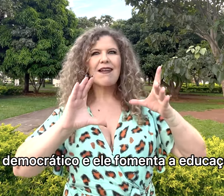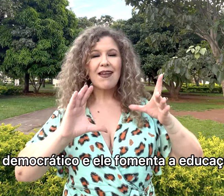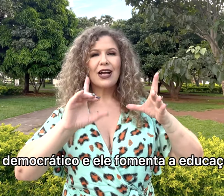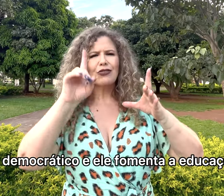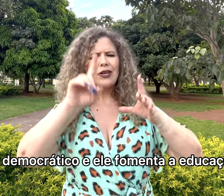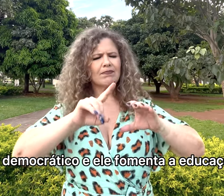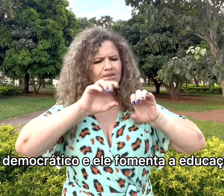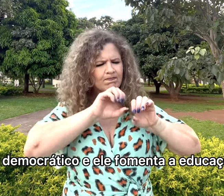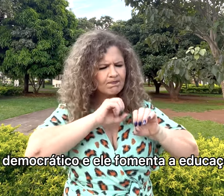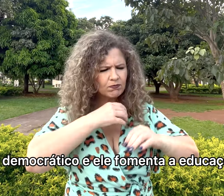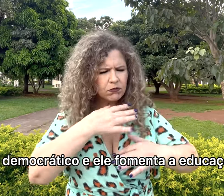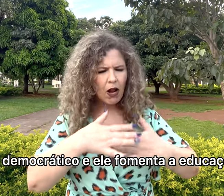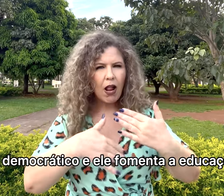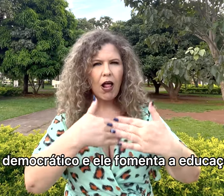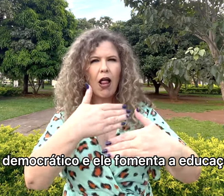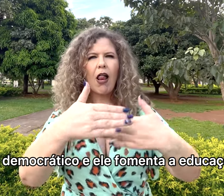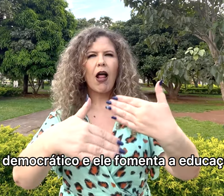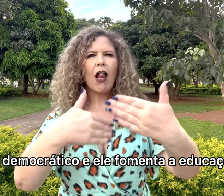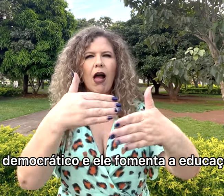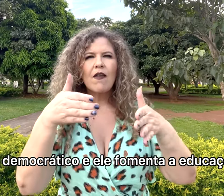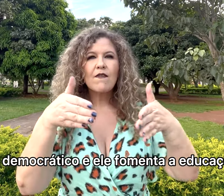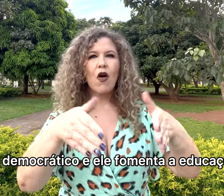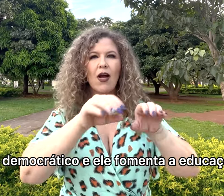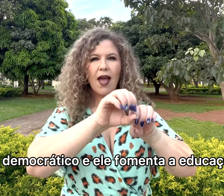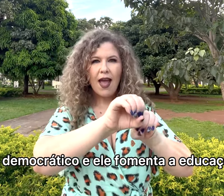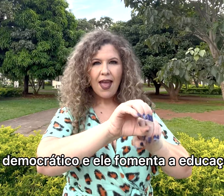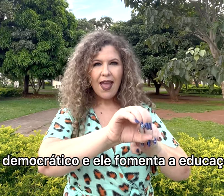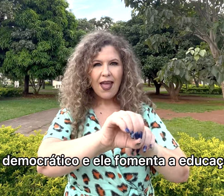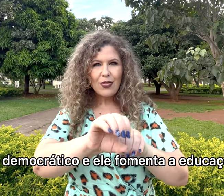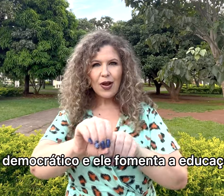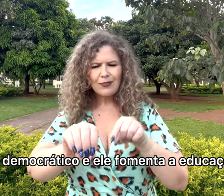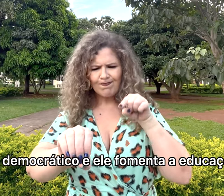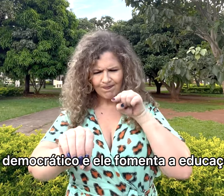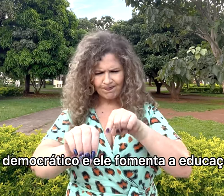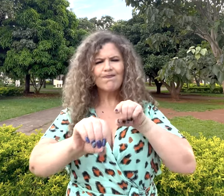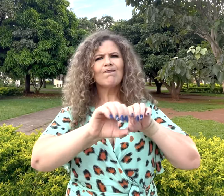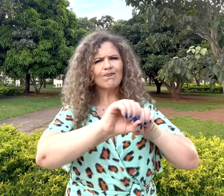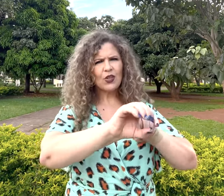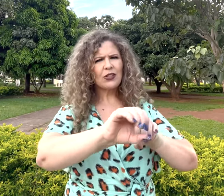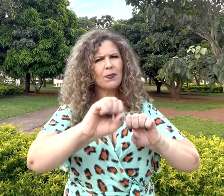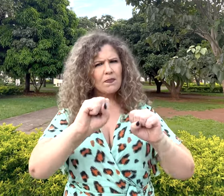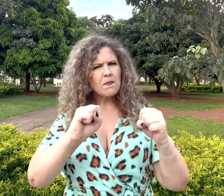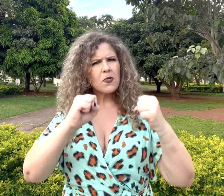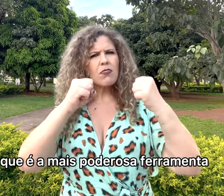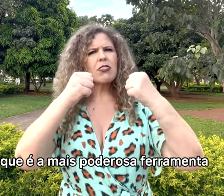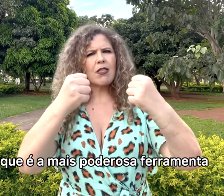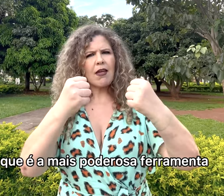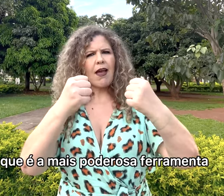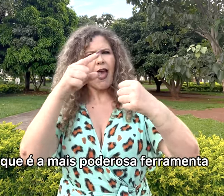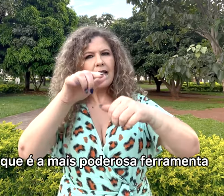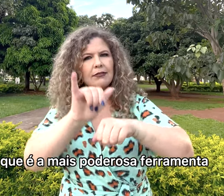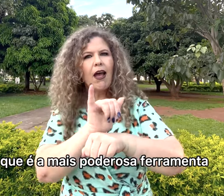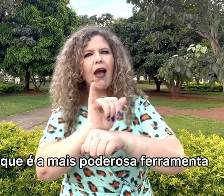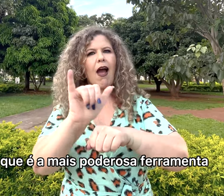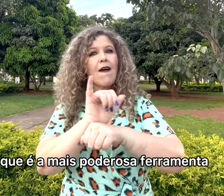ele é democrático e ele fomenta a educação, a educação que é a mais poderosa